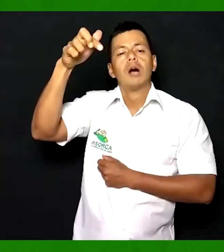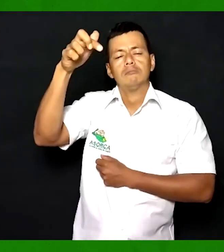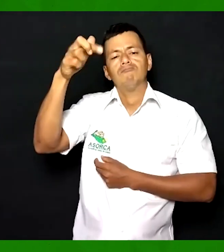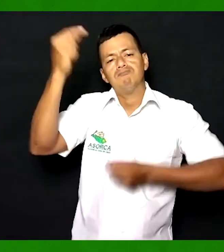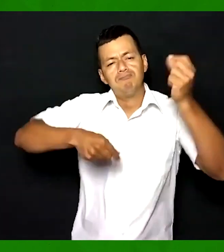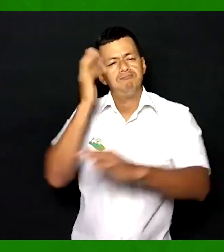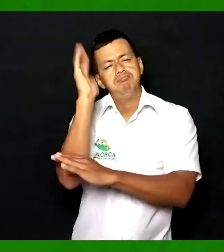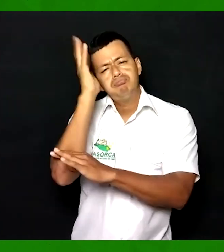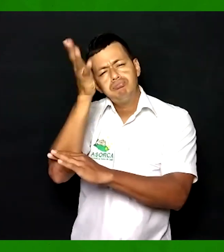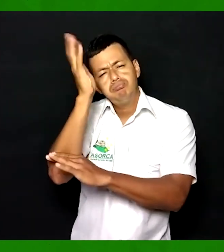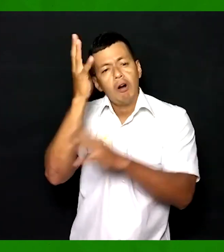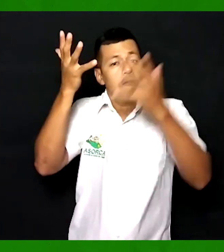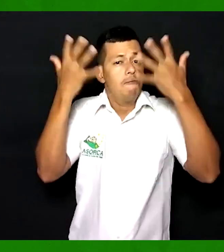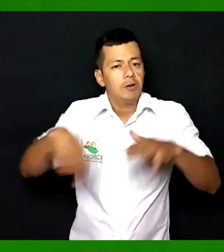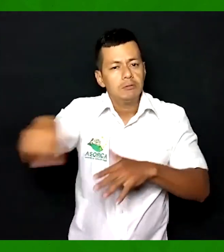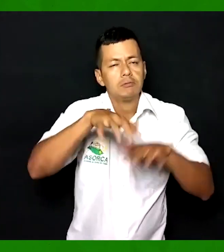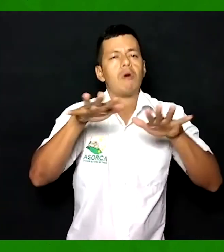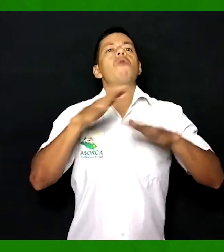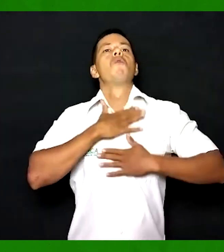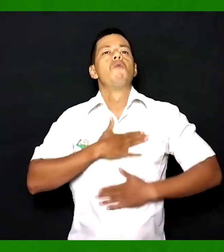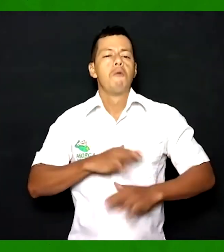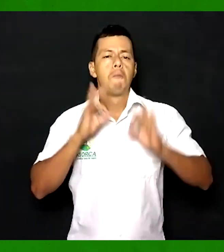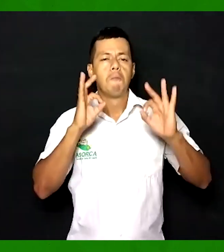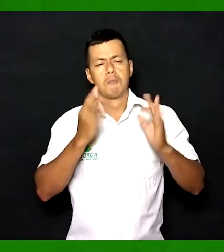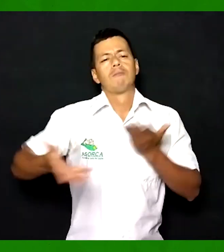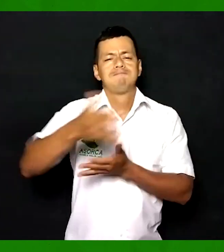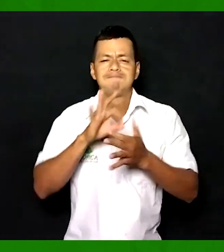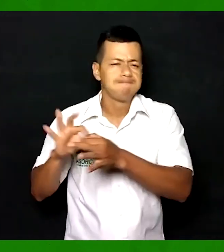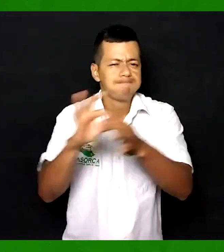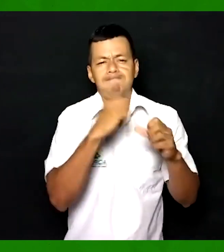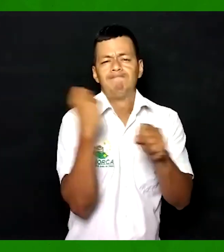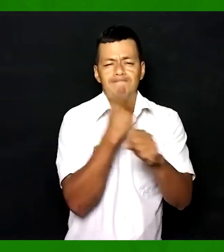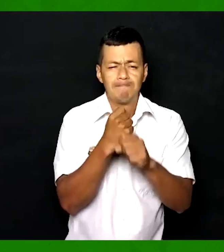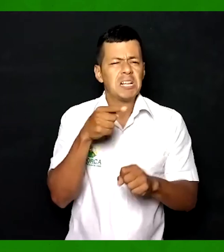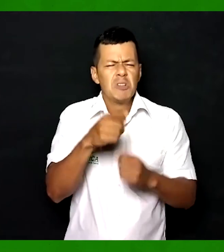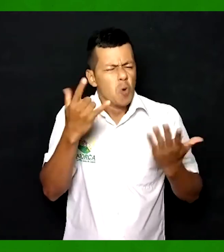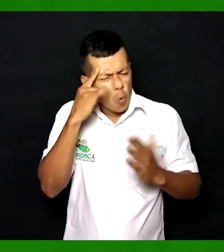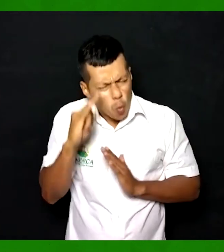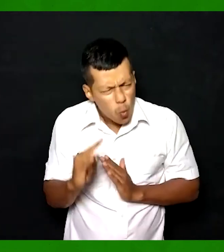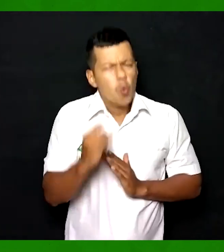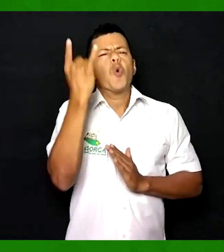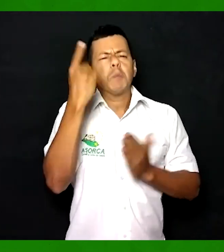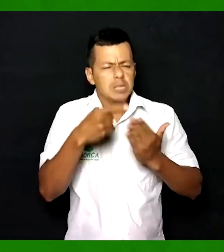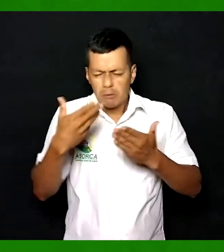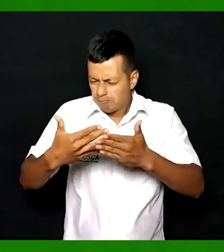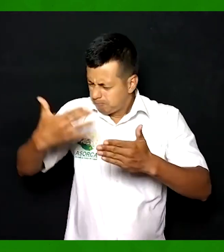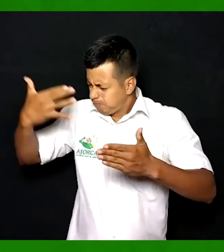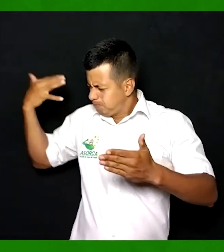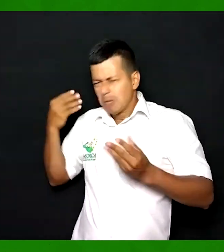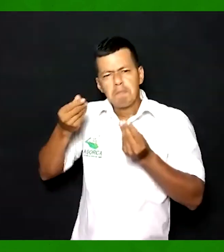y estuvieran tranquilos respecto a esta información. Pronto prepararemos otro video en donde contaremos